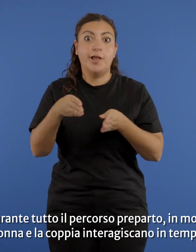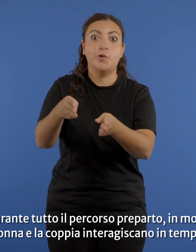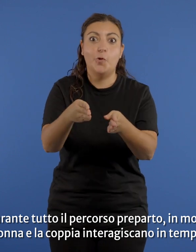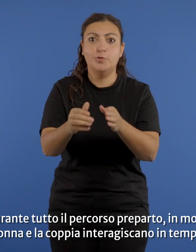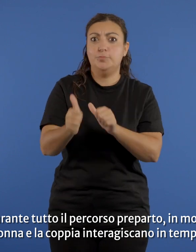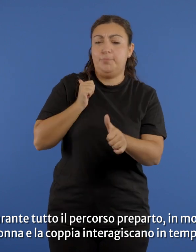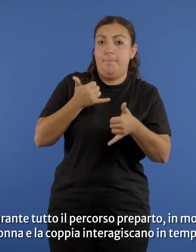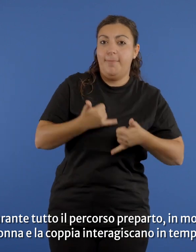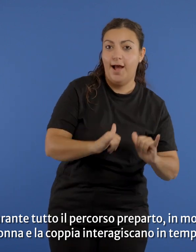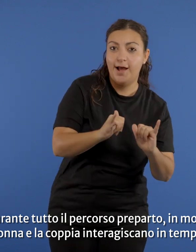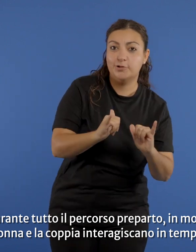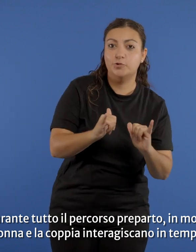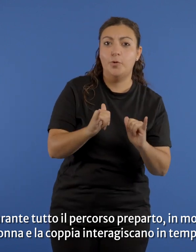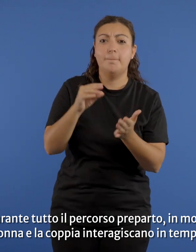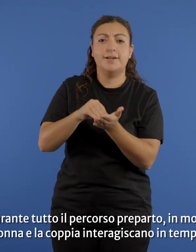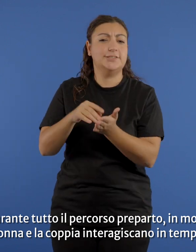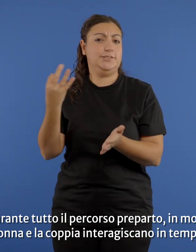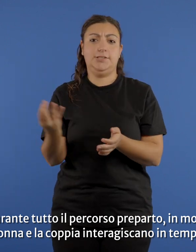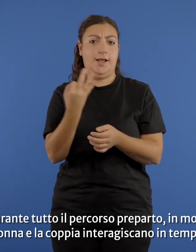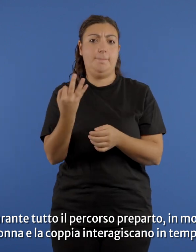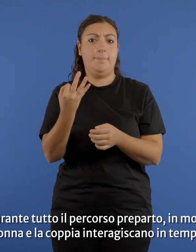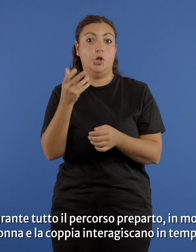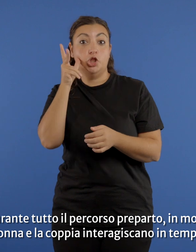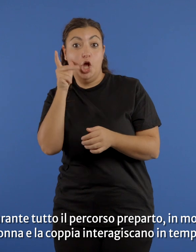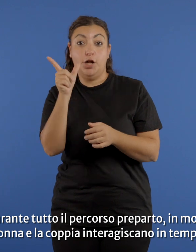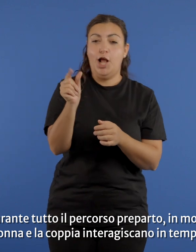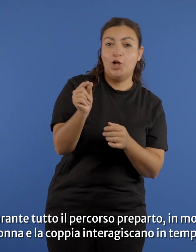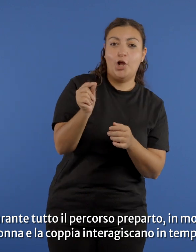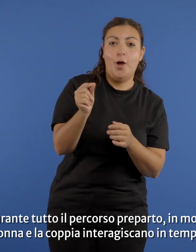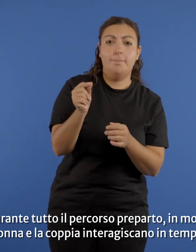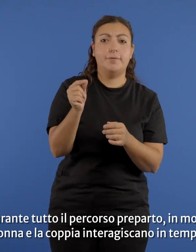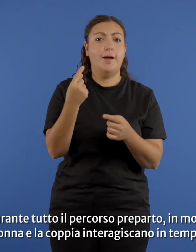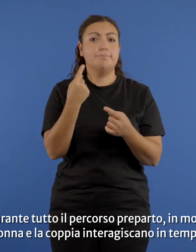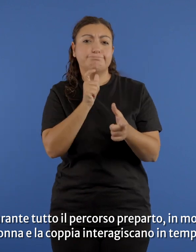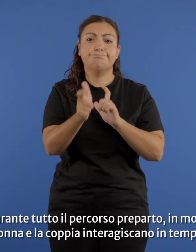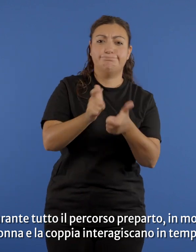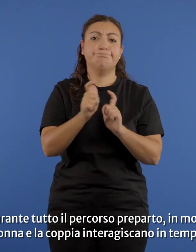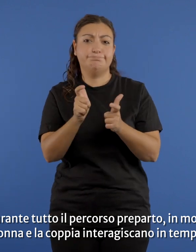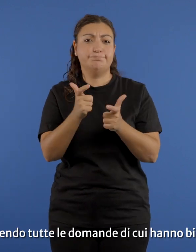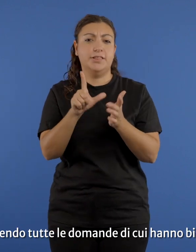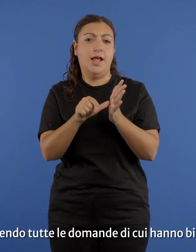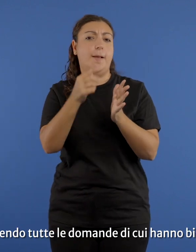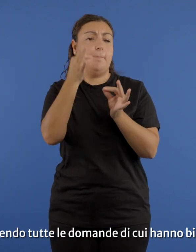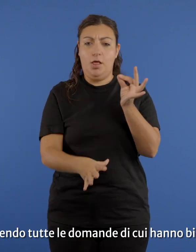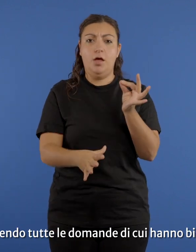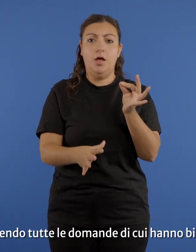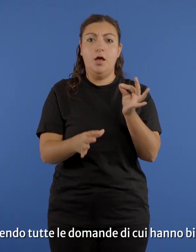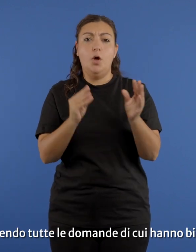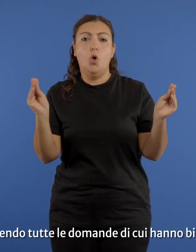-parto, in modo che la donna e la coppia interagiscano in tempo reale, facendo tutte le domande di cui hanno